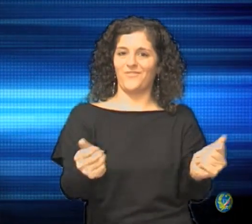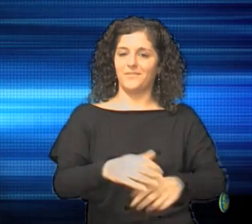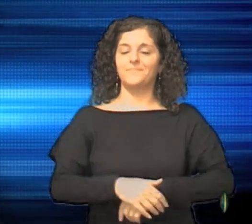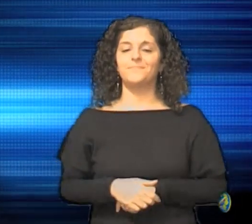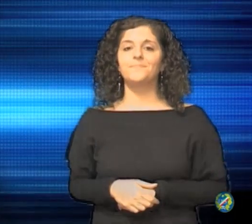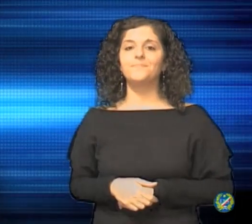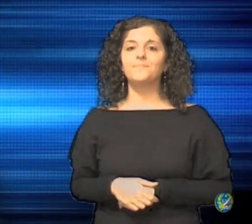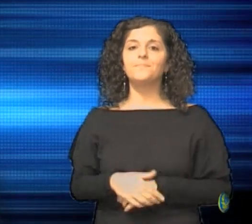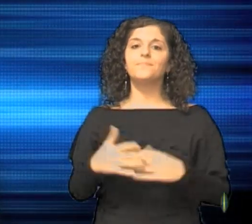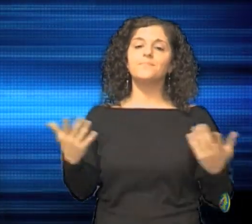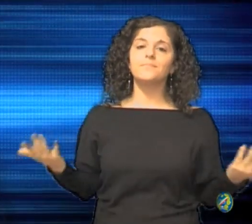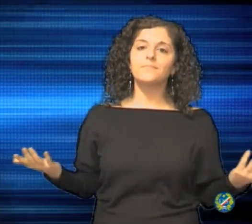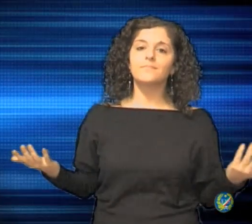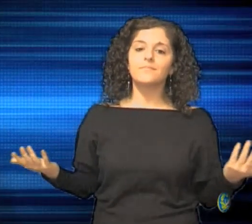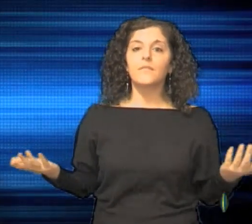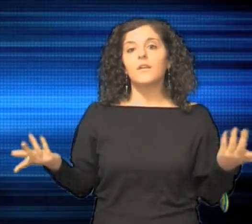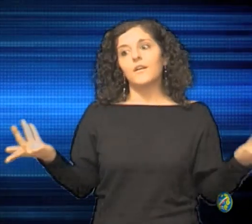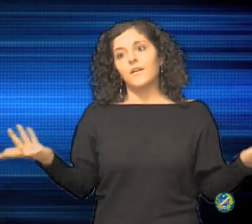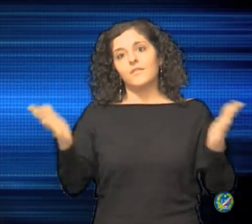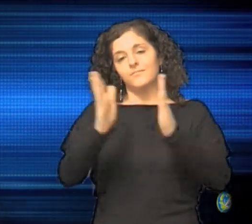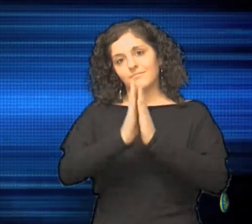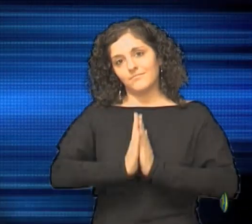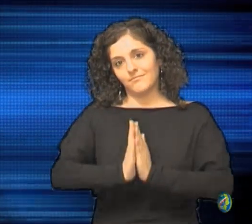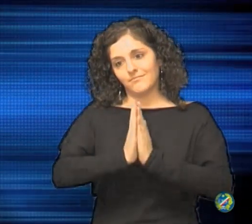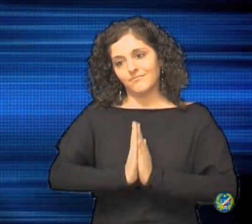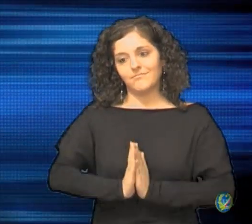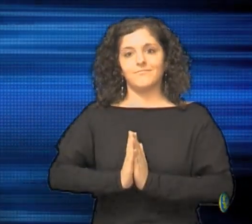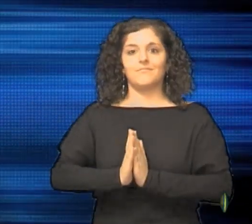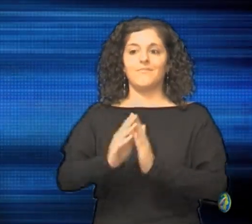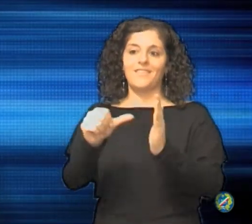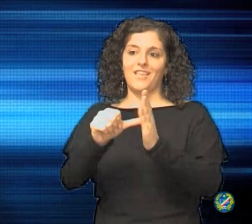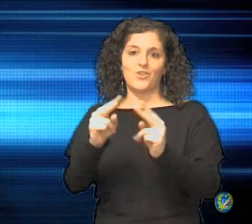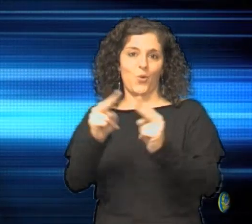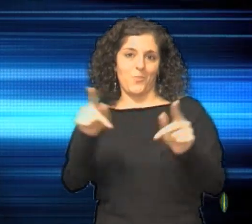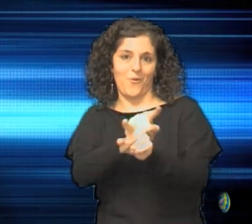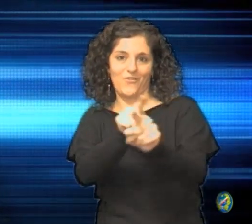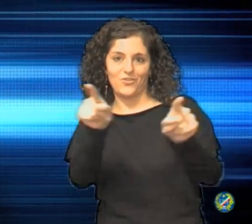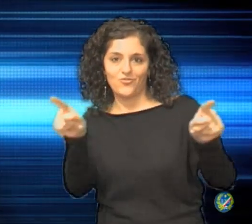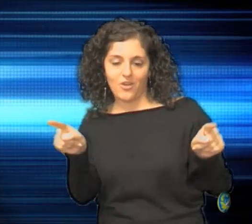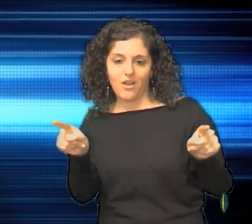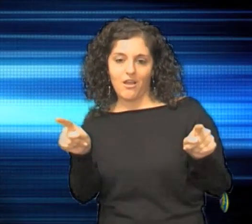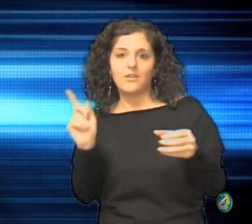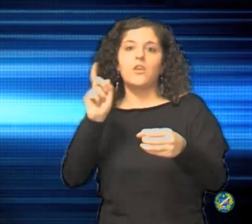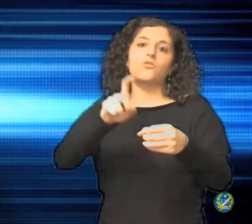Quindi, raccomandiamo alle sedi provinciali di aiutare i soci